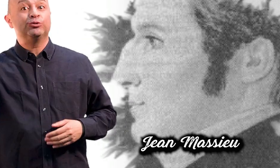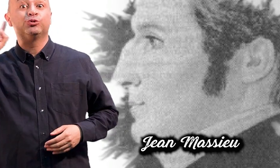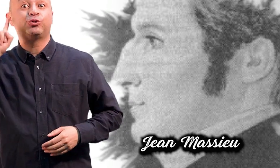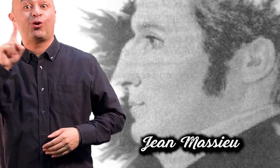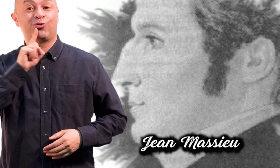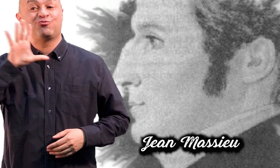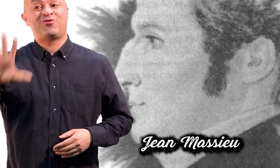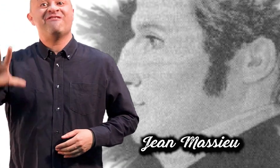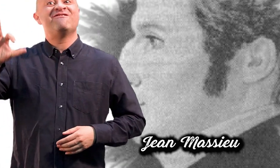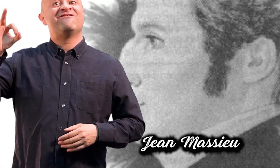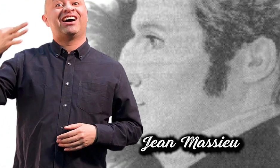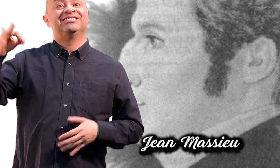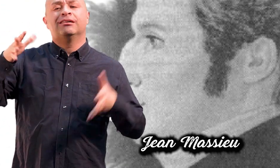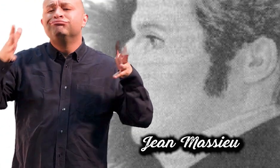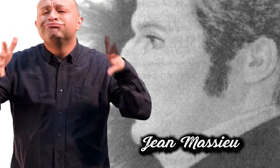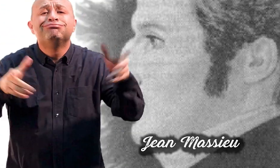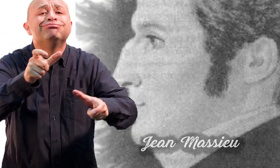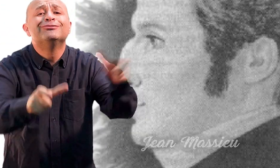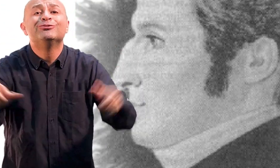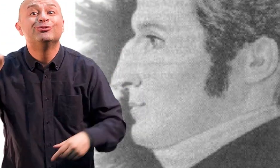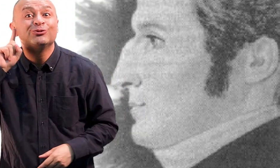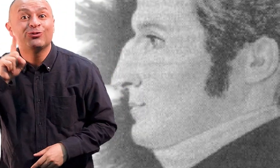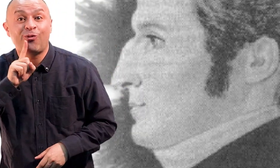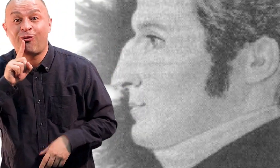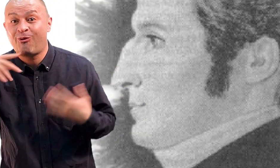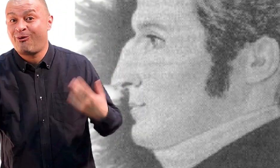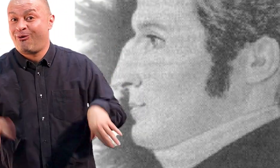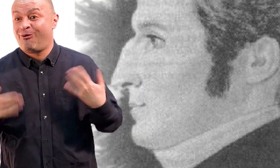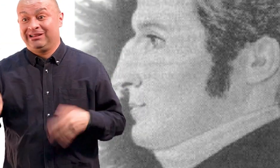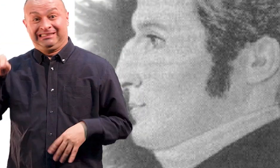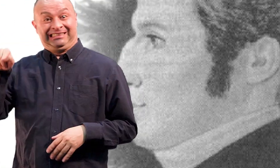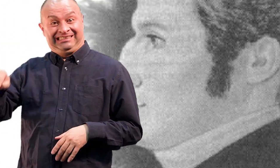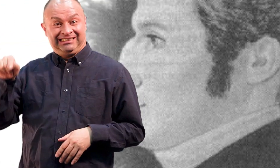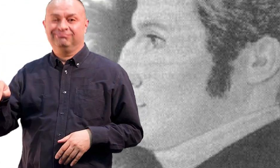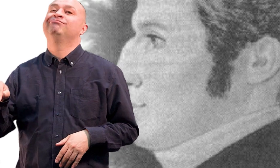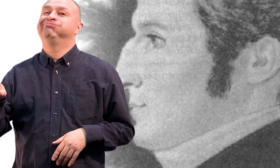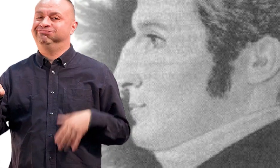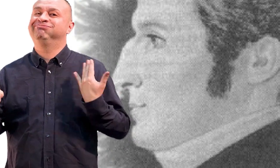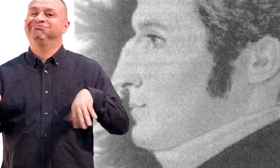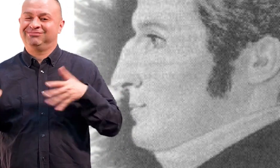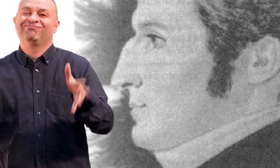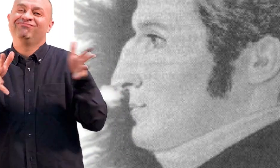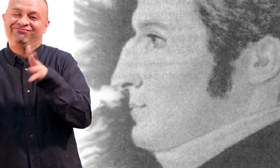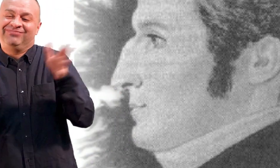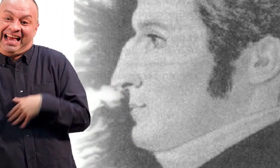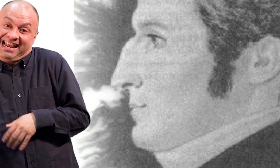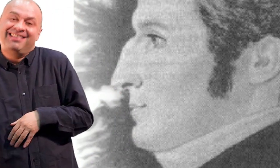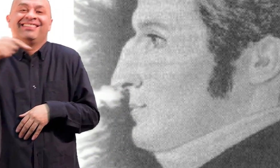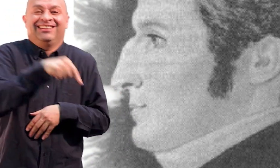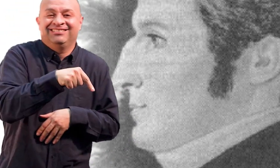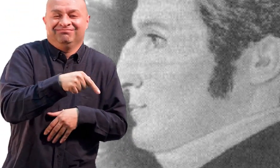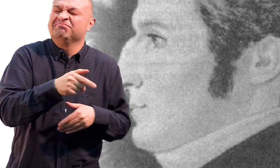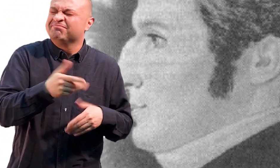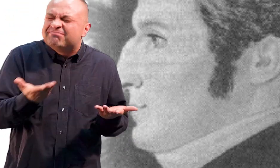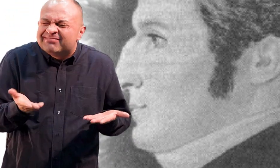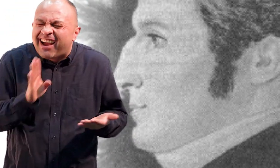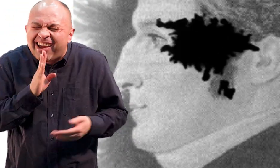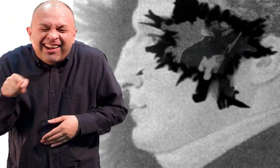considerado en Francia el primer profesor sordo de personas sordas, y quien a su vez forma